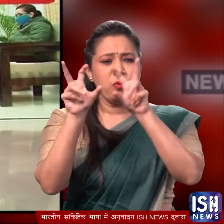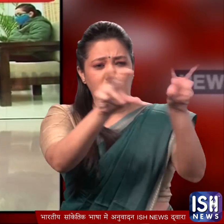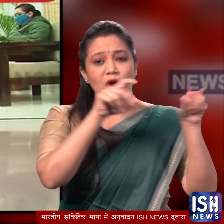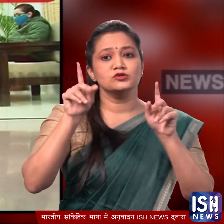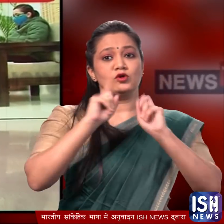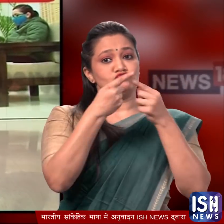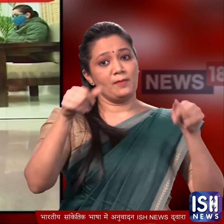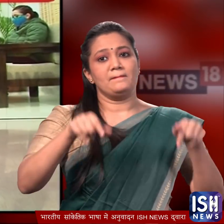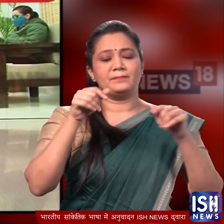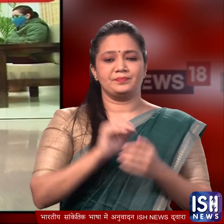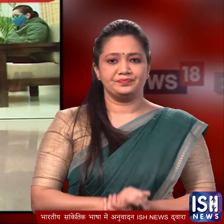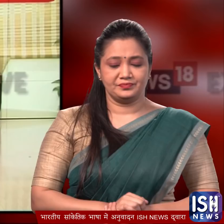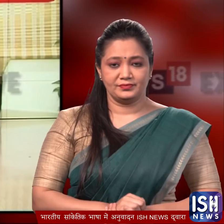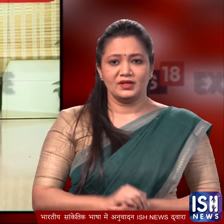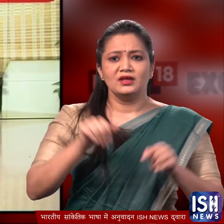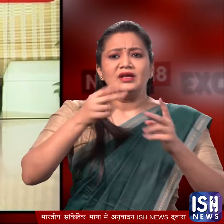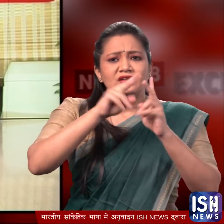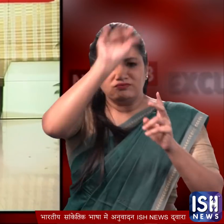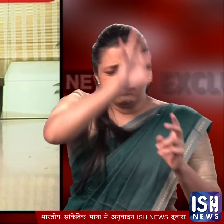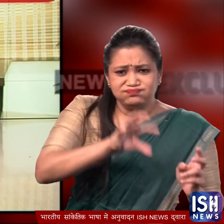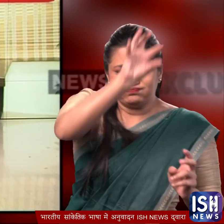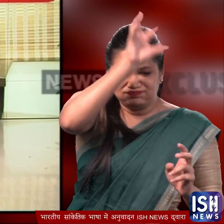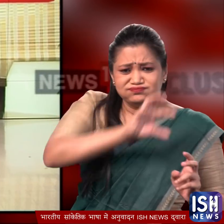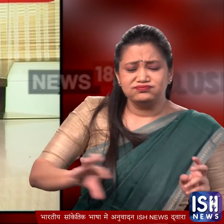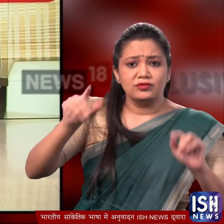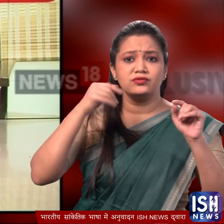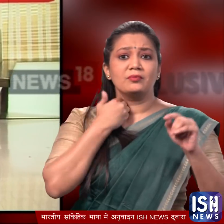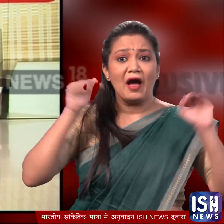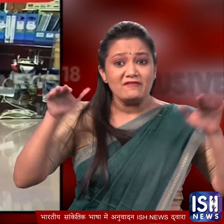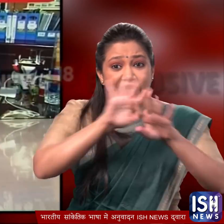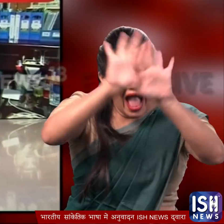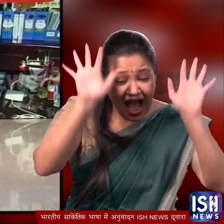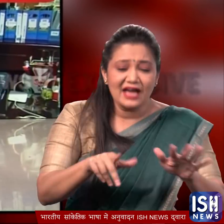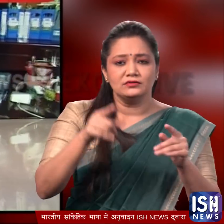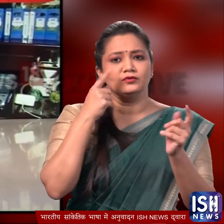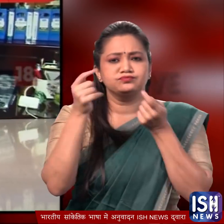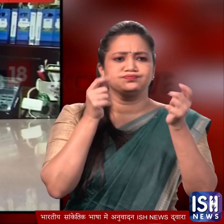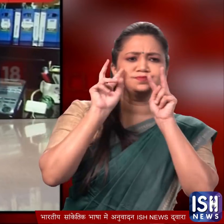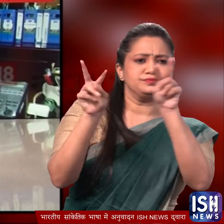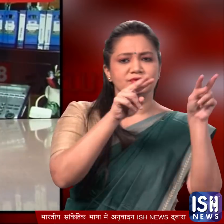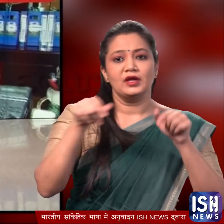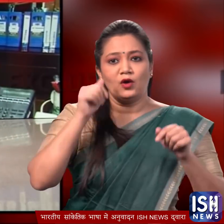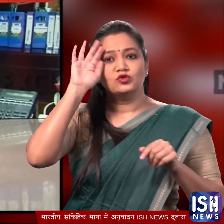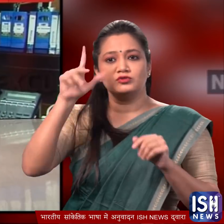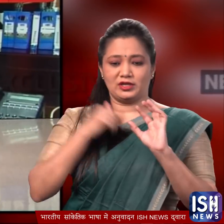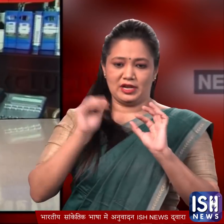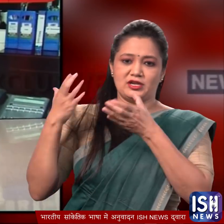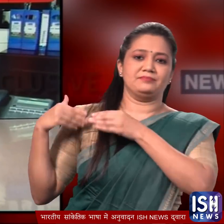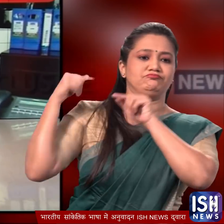खतरे पर नजर रखी जा रही है इसकी मदद से उन सभी राज्यों में आक्शन लिया गया जहां बर्ड फ्लू ने पैर पसा ले यूज 18 की टीम भी इस कंट्रोल रूम में पहुंची